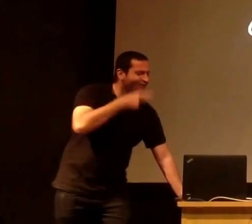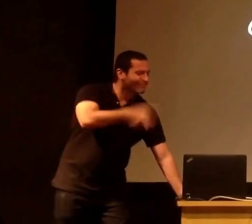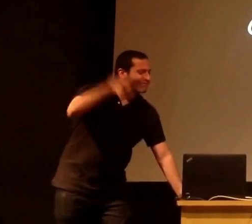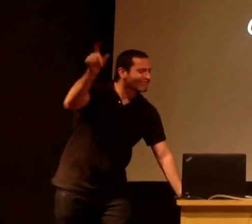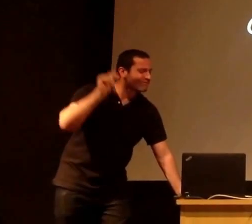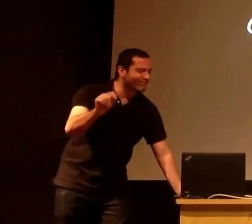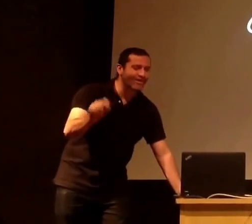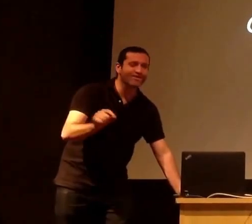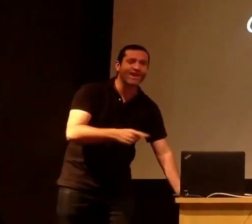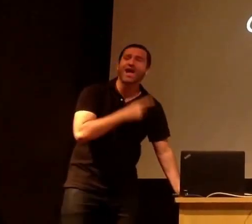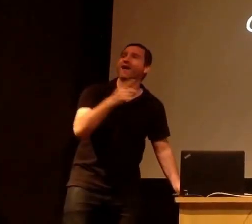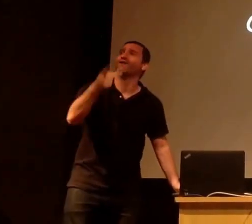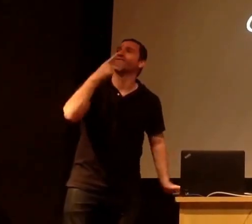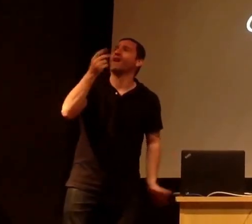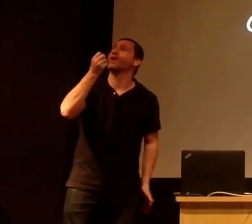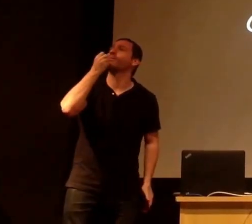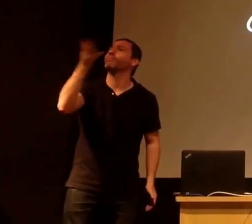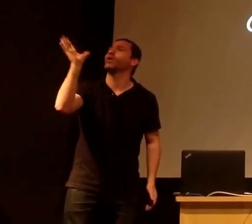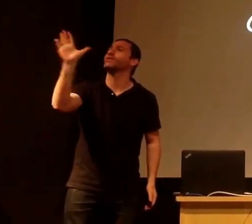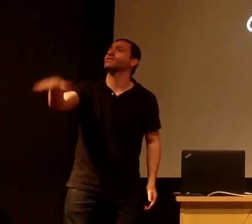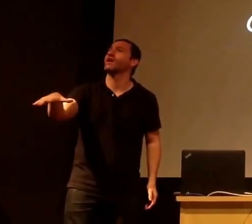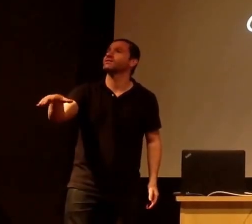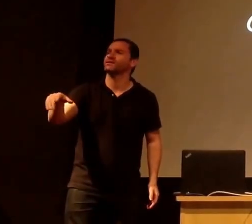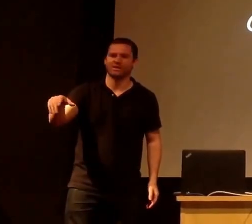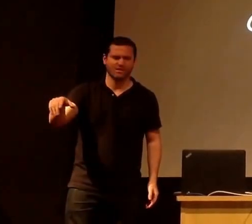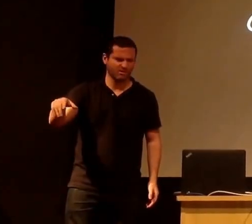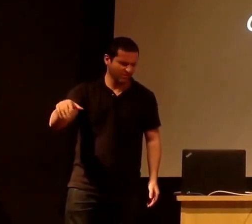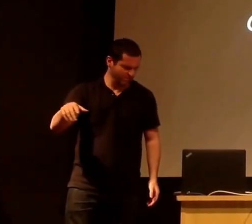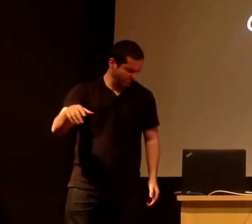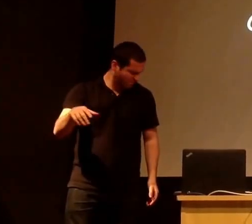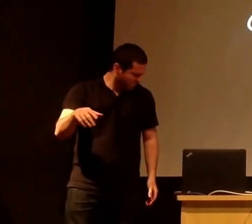Mas o que ele falou, afinal de contas? Ele falou, boa tarde.